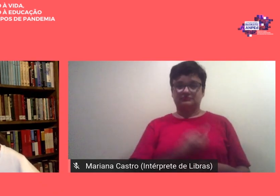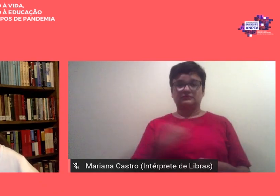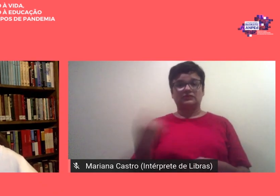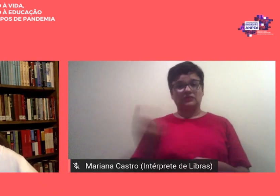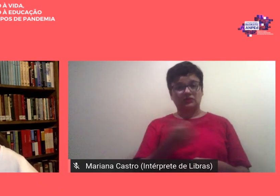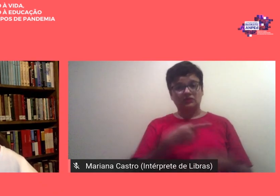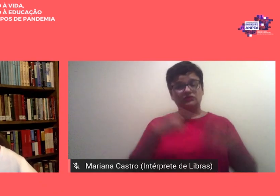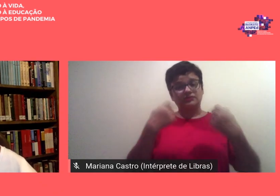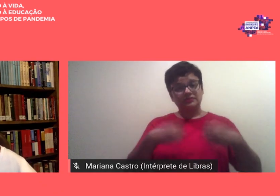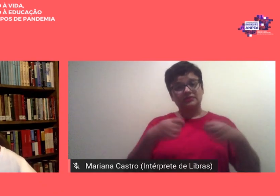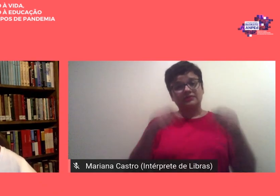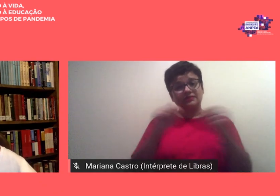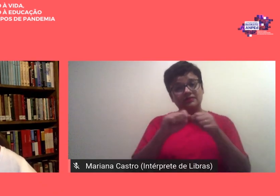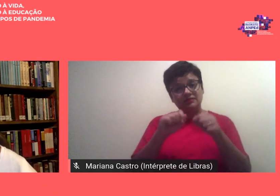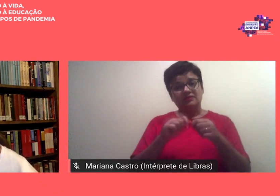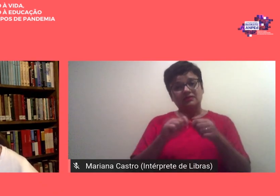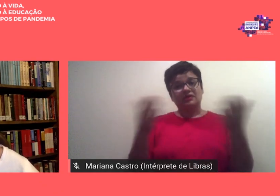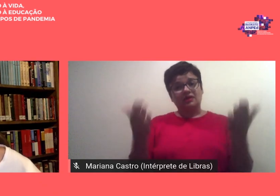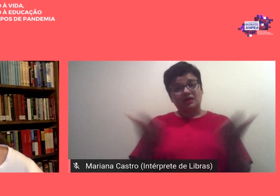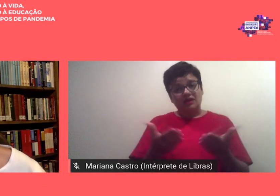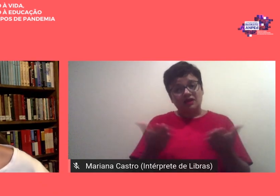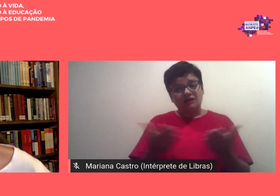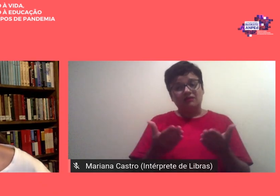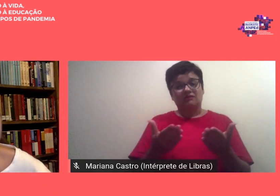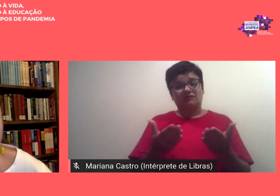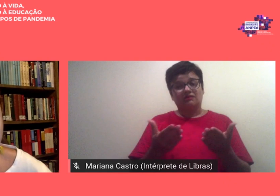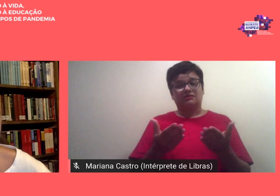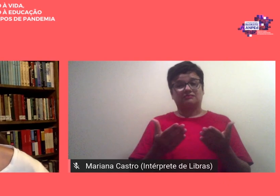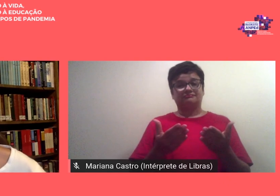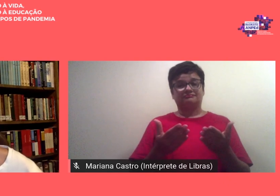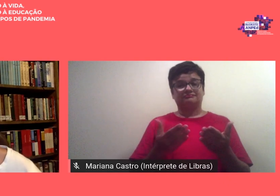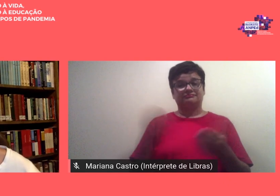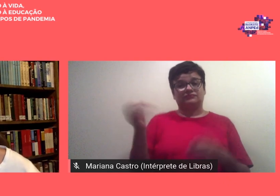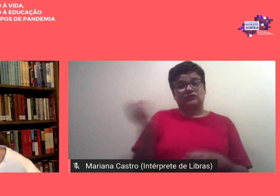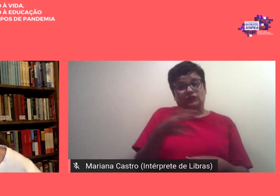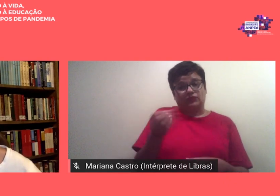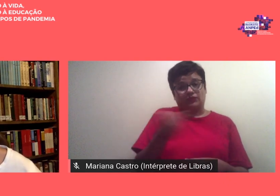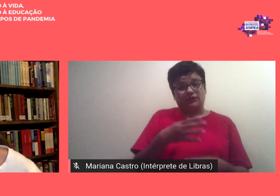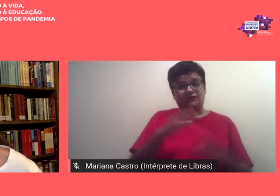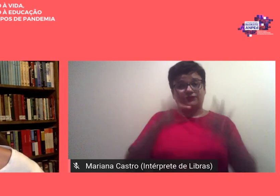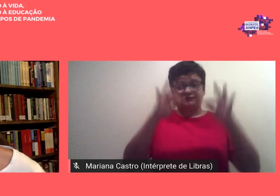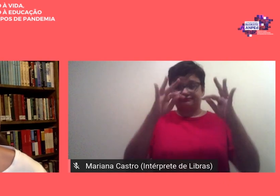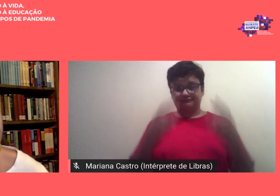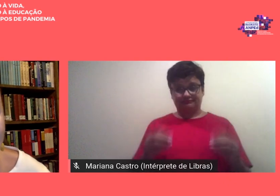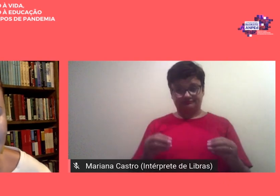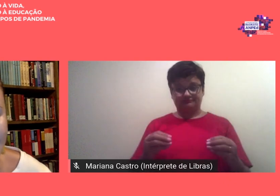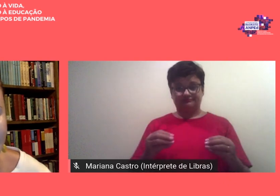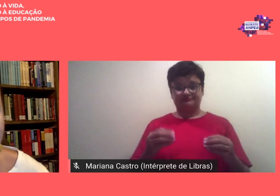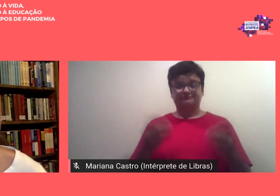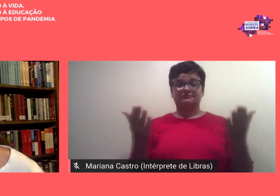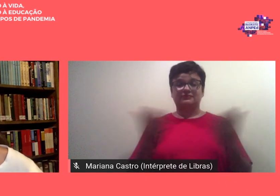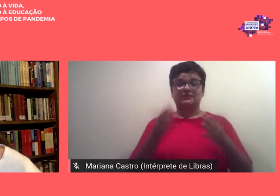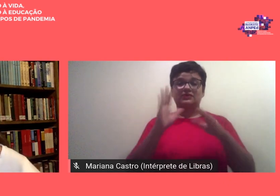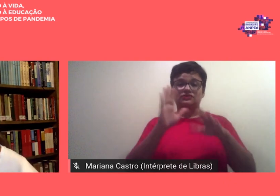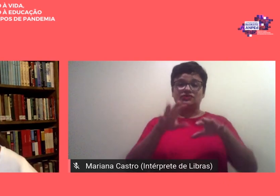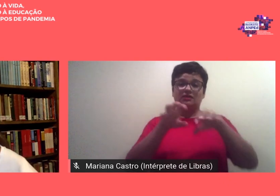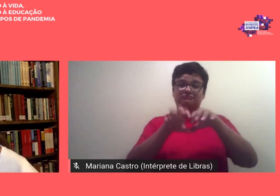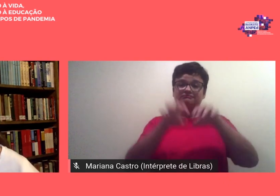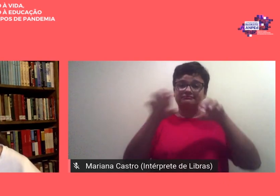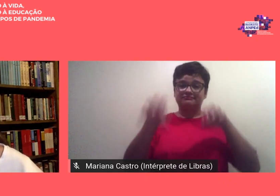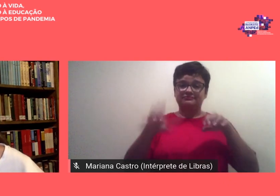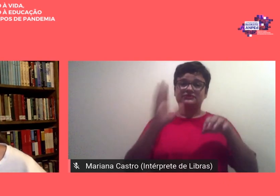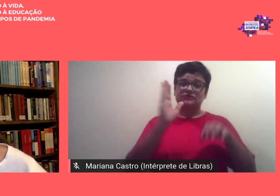um evento num formato eminentemente novo para todos nós ainda que eventos online já existiam já